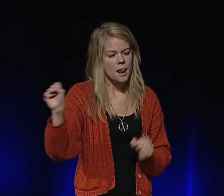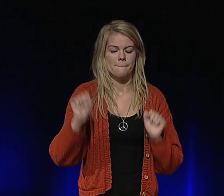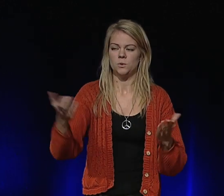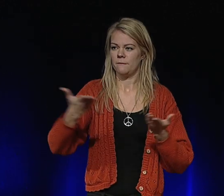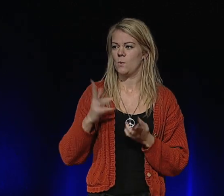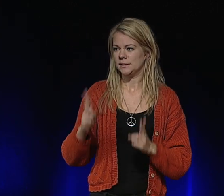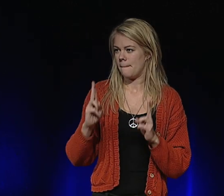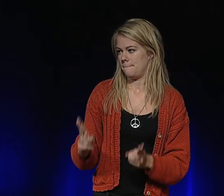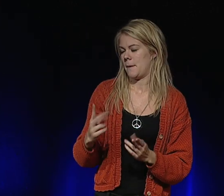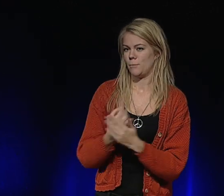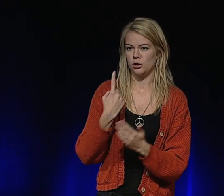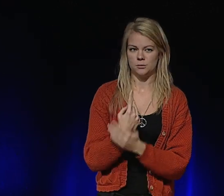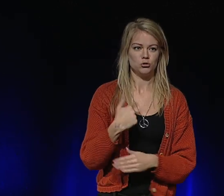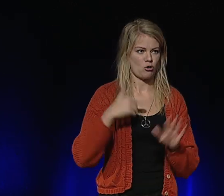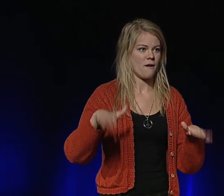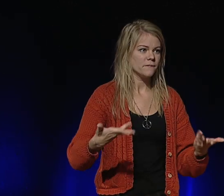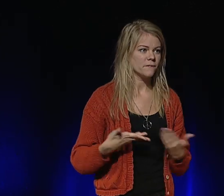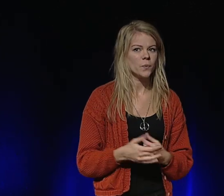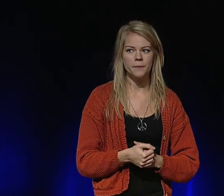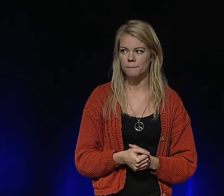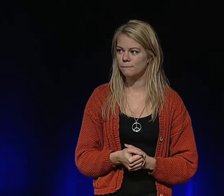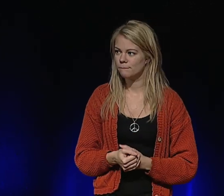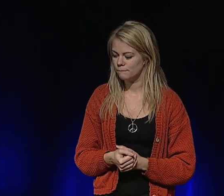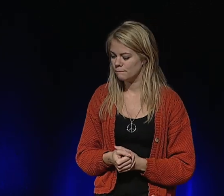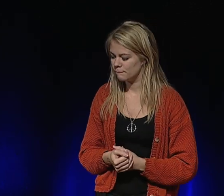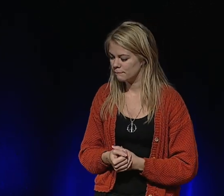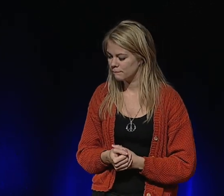Alla människor måste få samma möjligheter som jag fick.